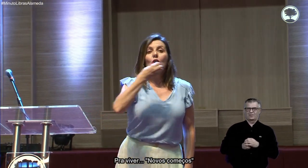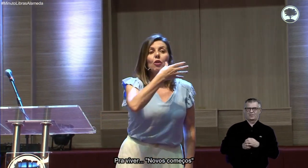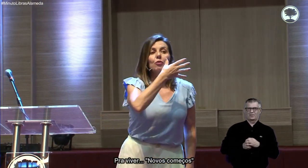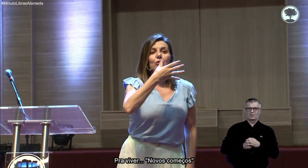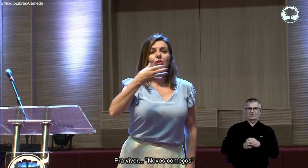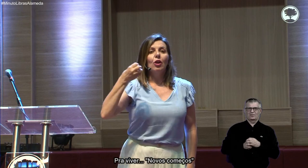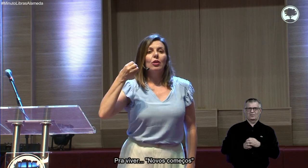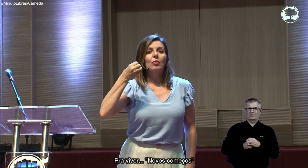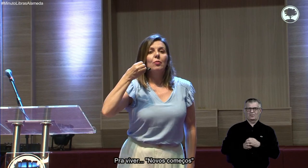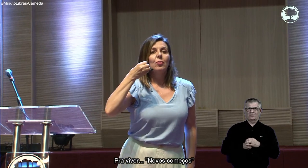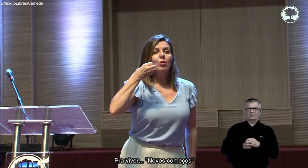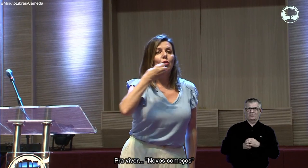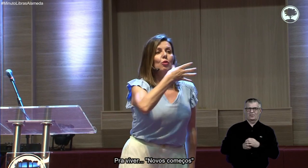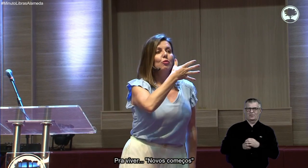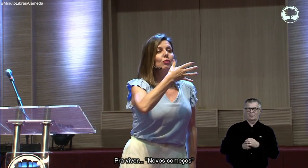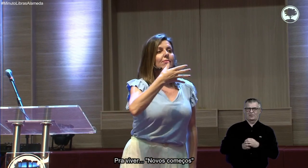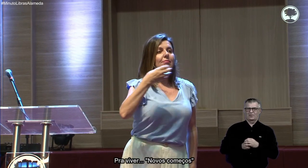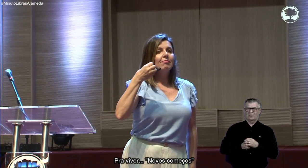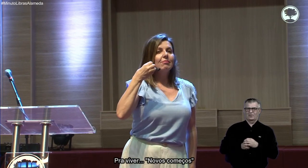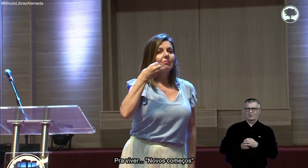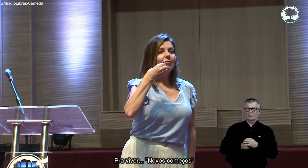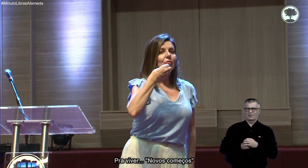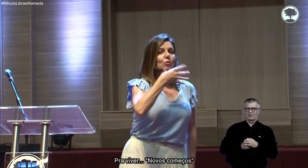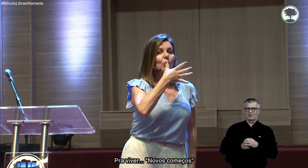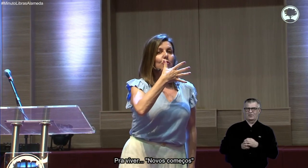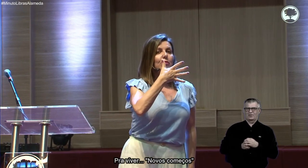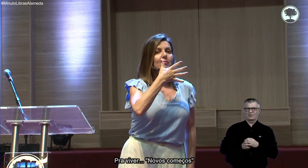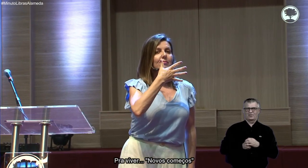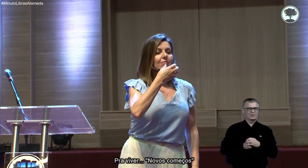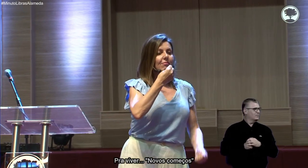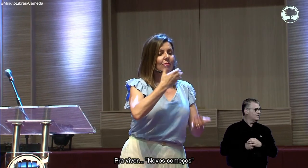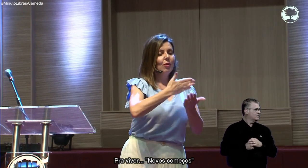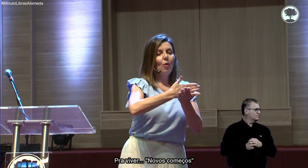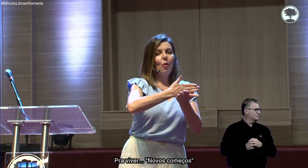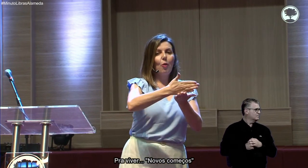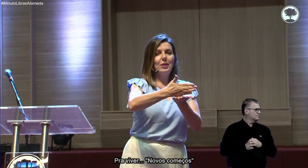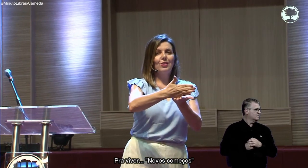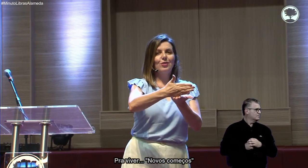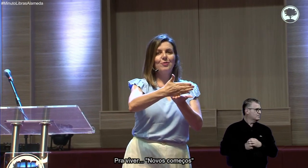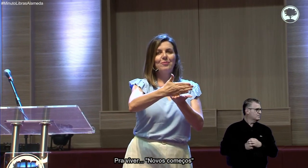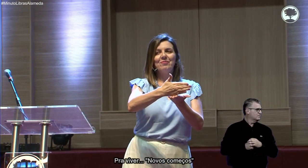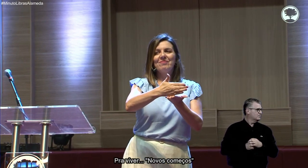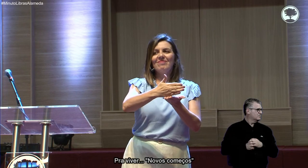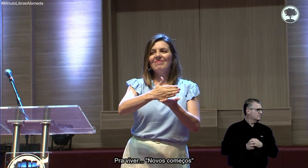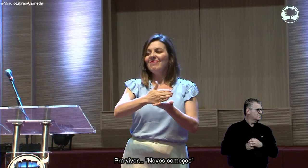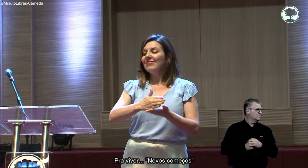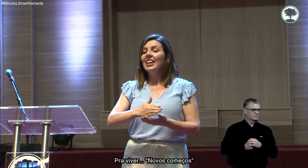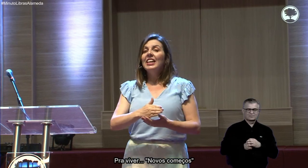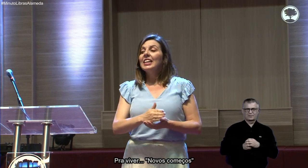novos. Novo. Novo. Começo.